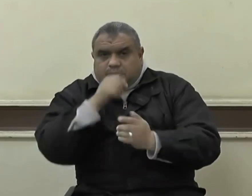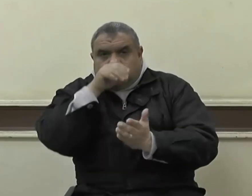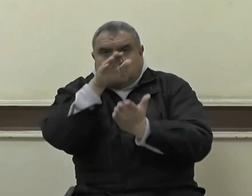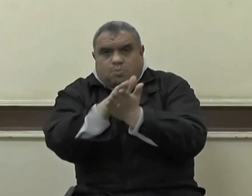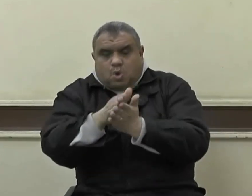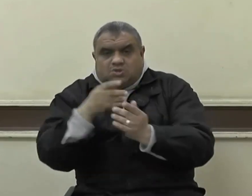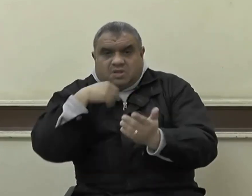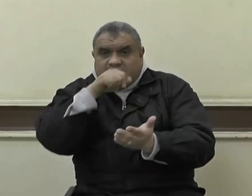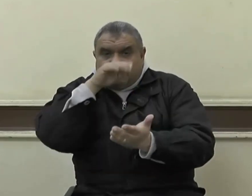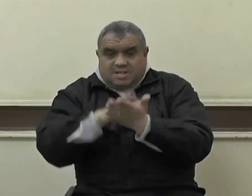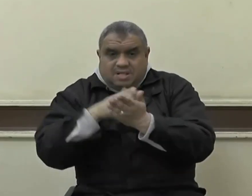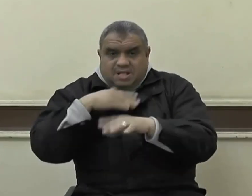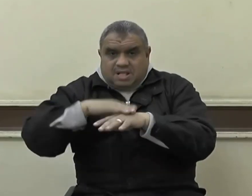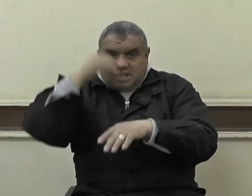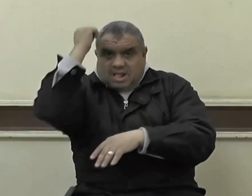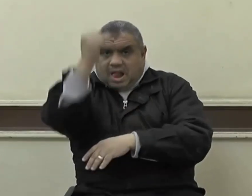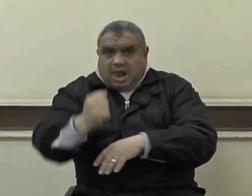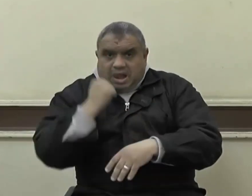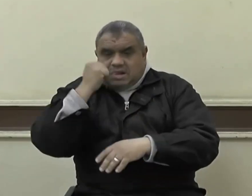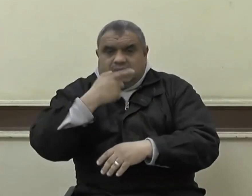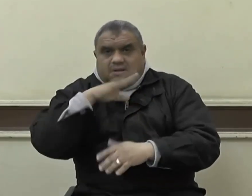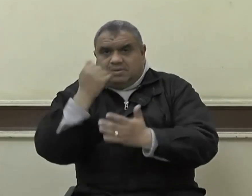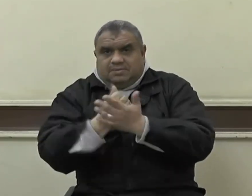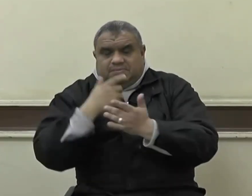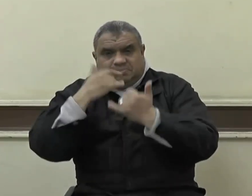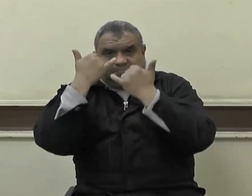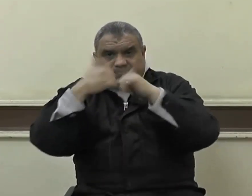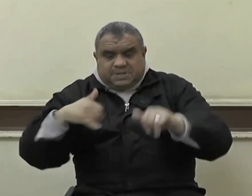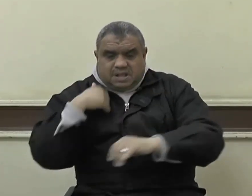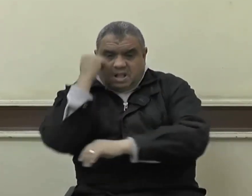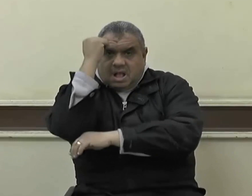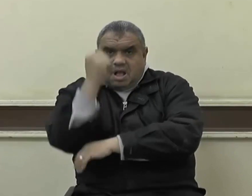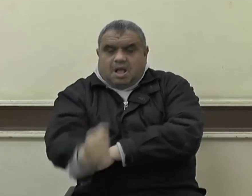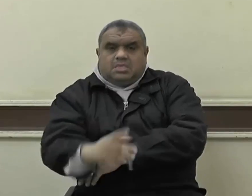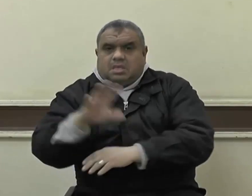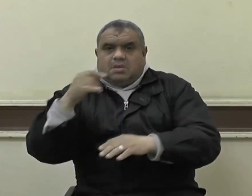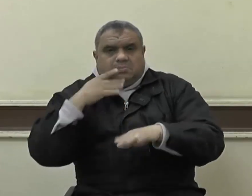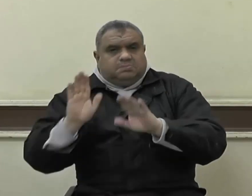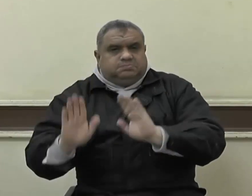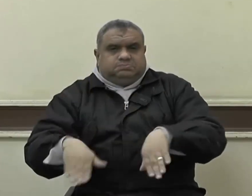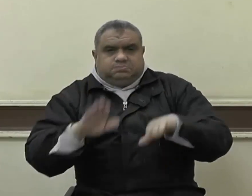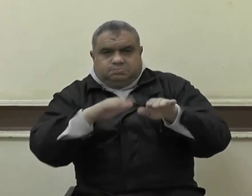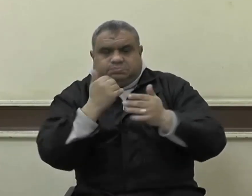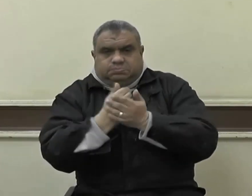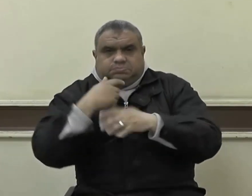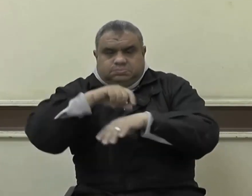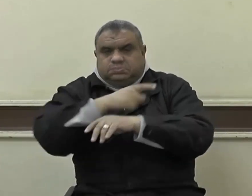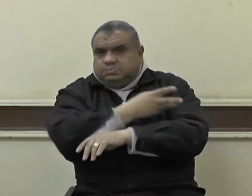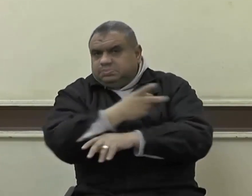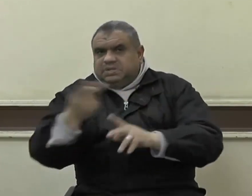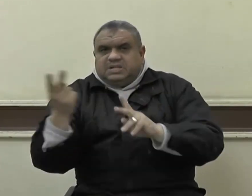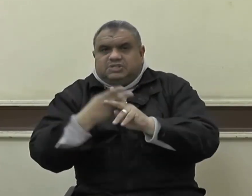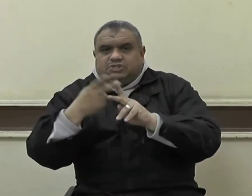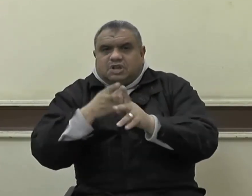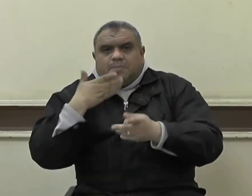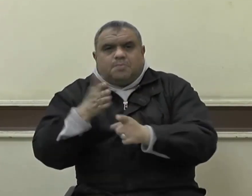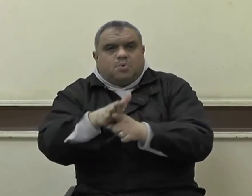من قتل نفسا بغير نفس أو فساد في الأرض فكأنما قتل الناس جميعا